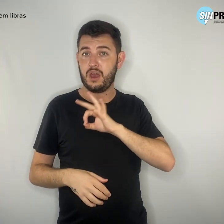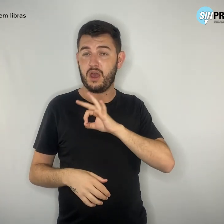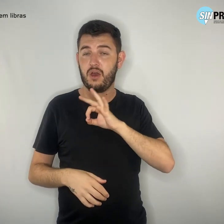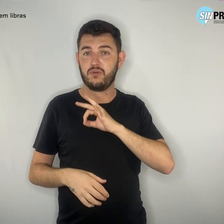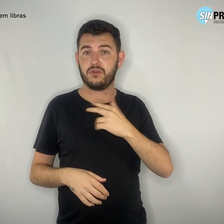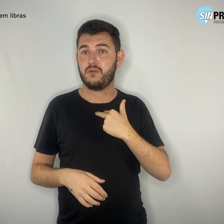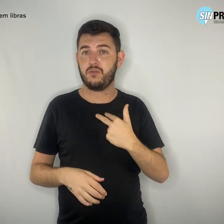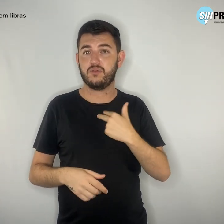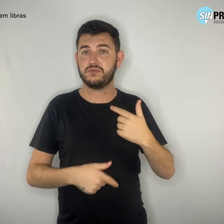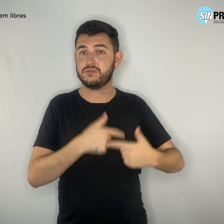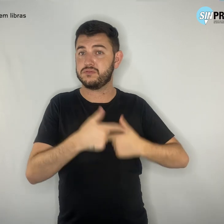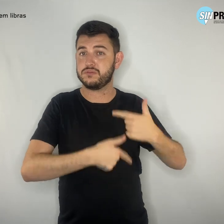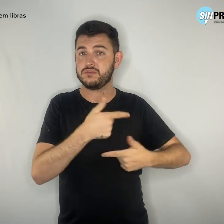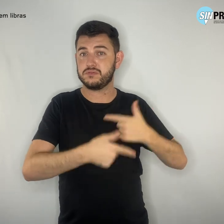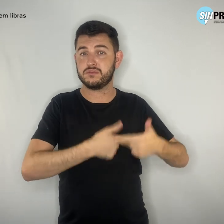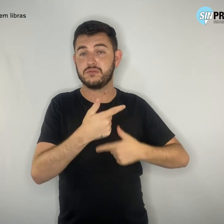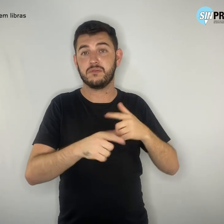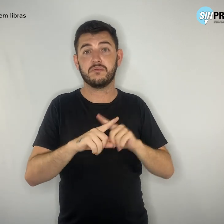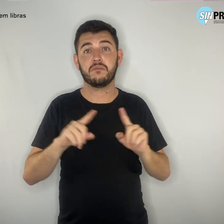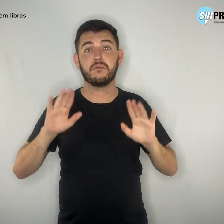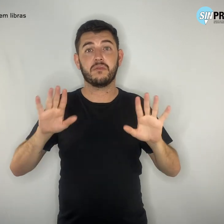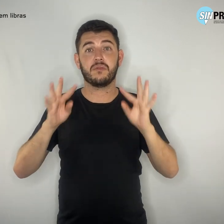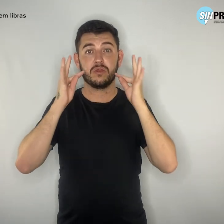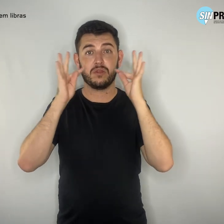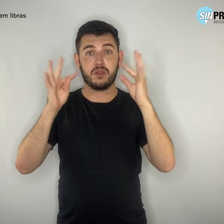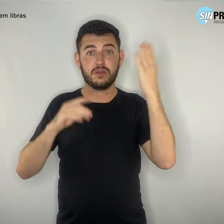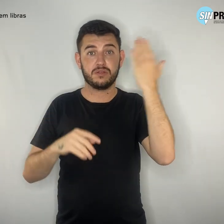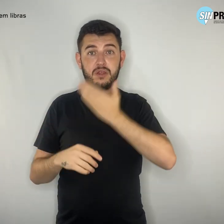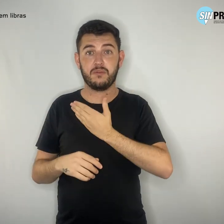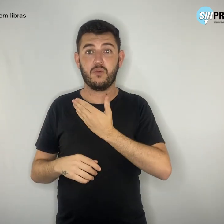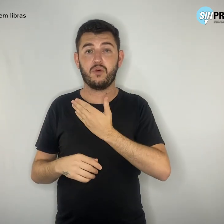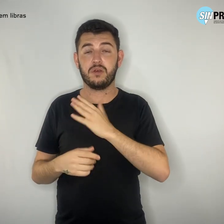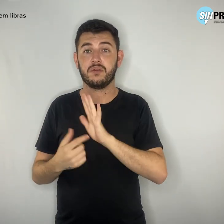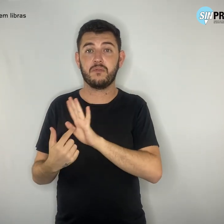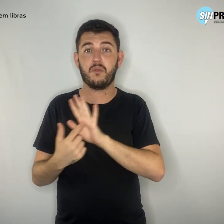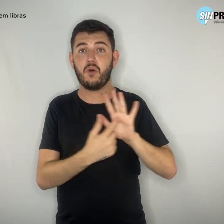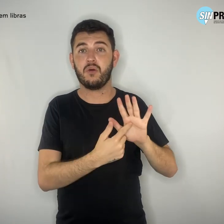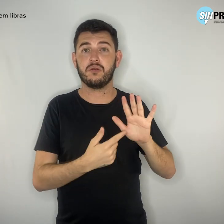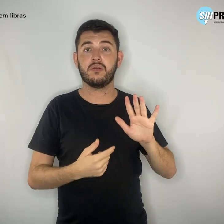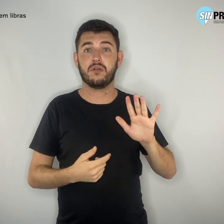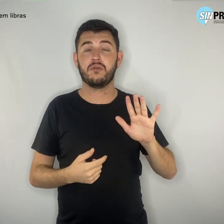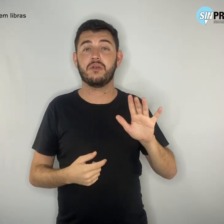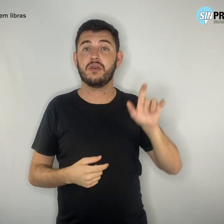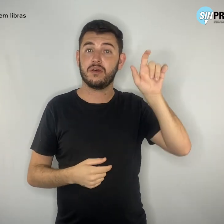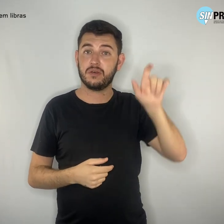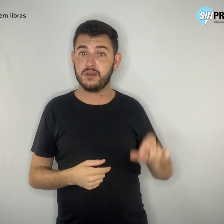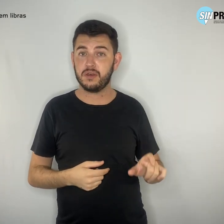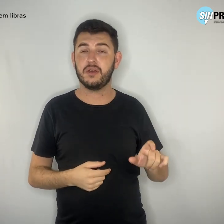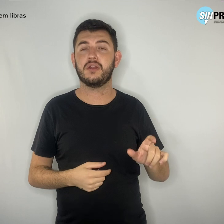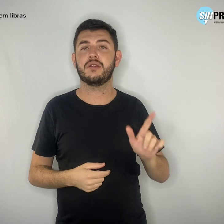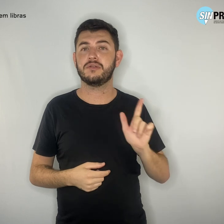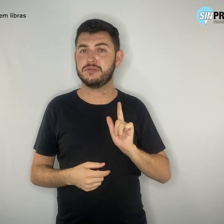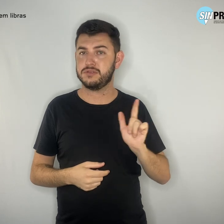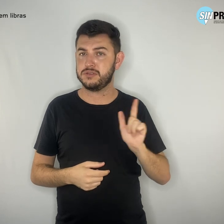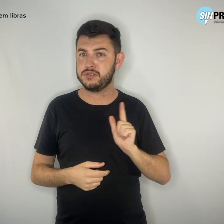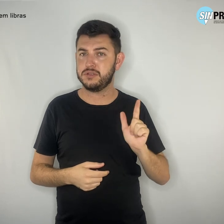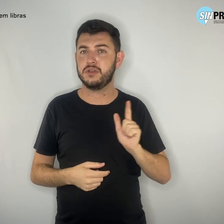testemunhas, inclusive entre seus colegas, alegam que ele apresentava um quadro de